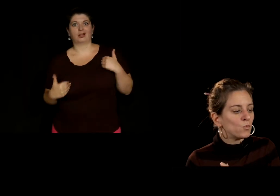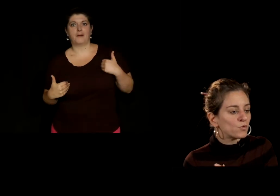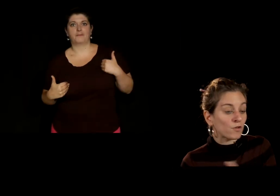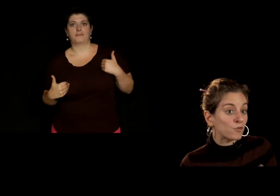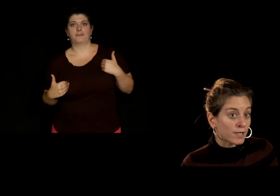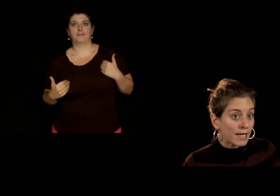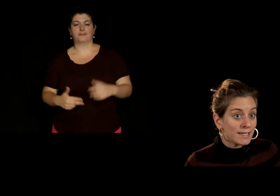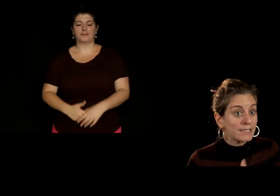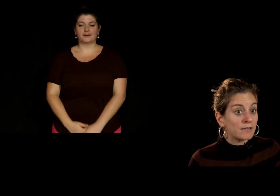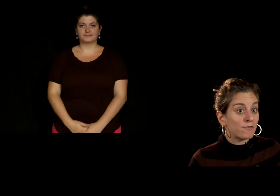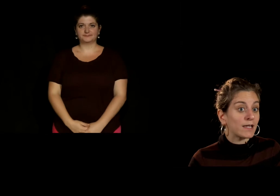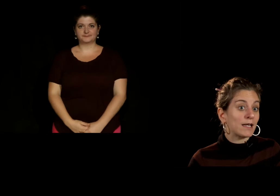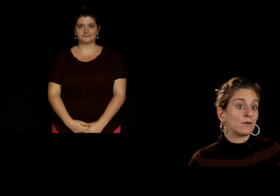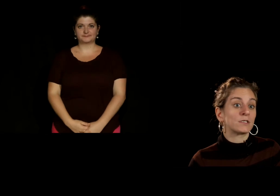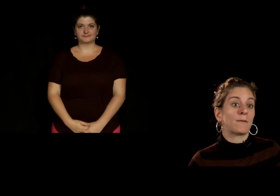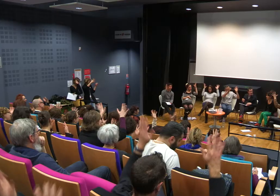sensorielle qui fait qu'elle est handicapée.